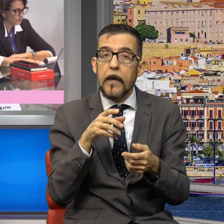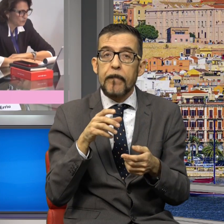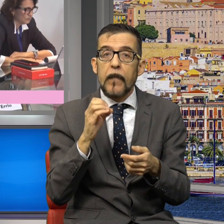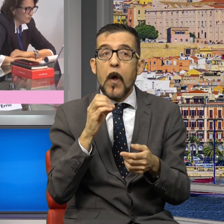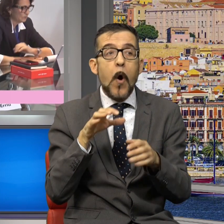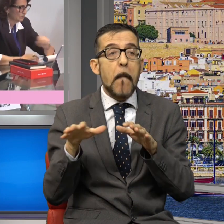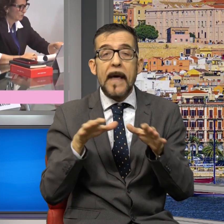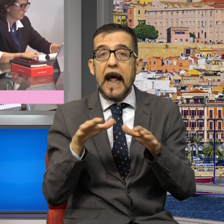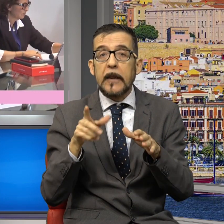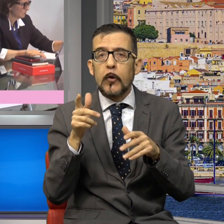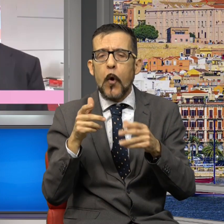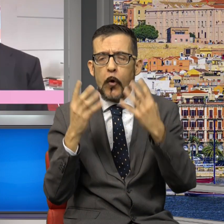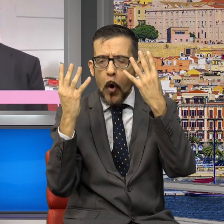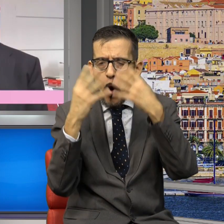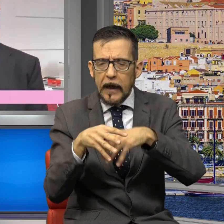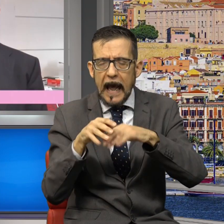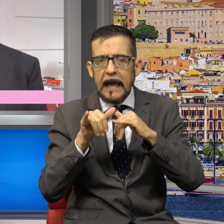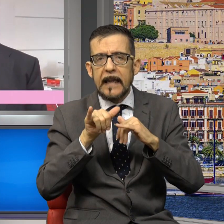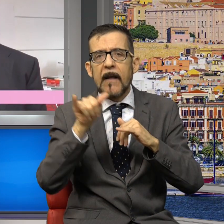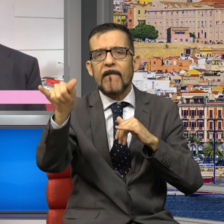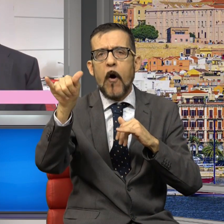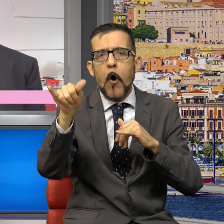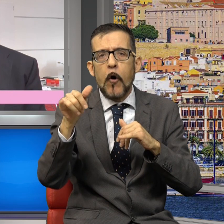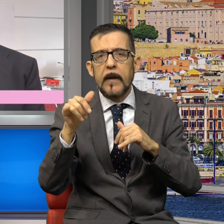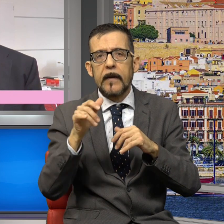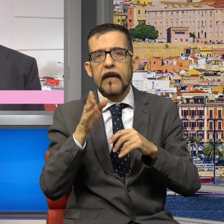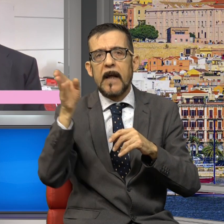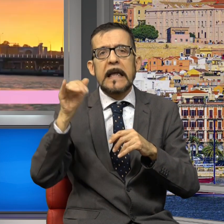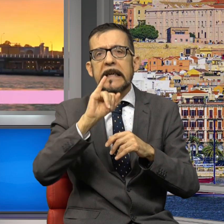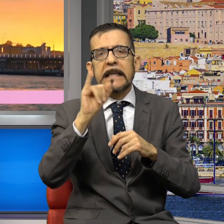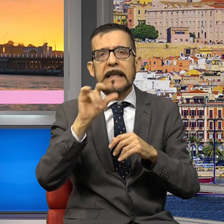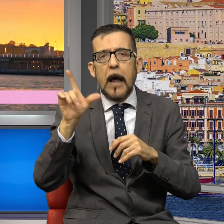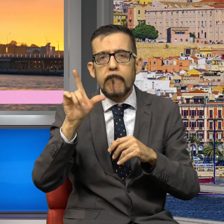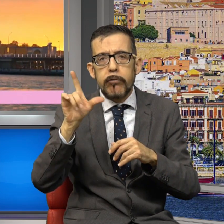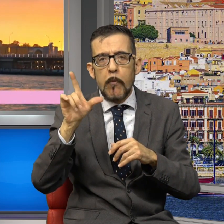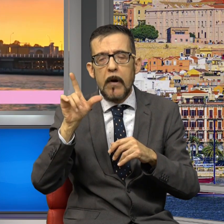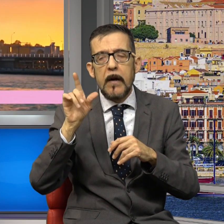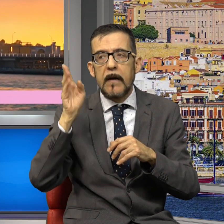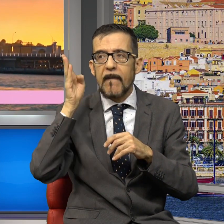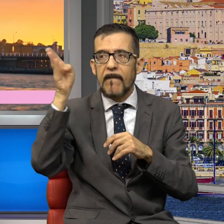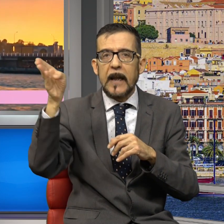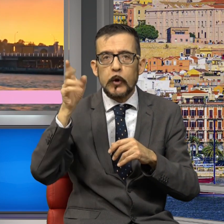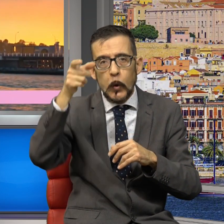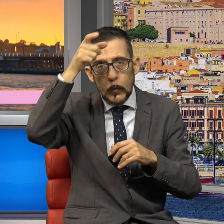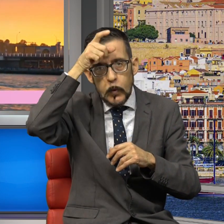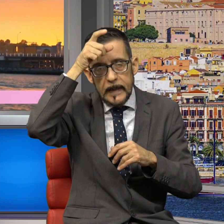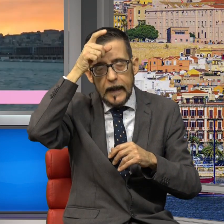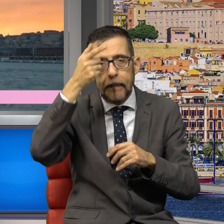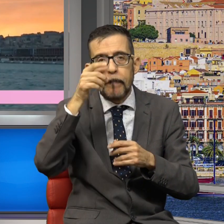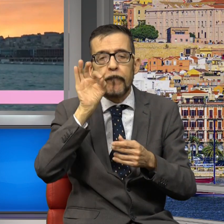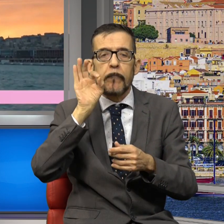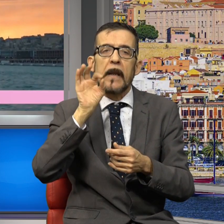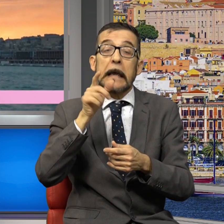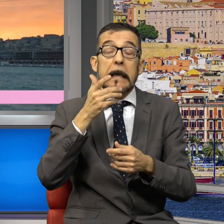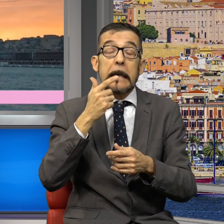organizzano stabilmente dei charter verso Istanbul e verso la Turchia. Ma a creare appeal è anche la posizione geografica